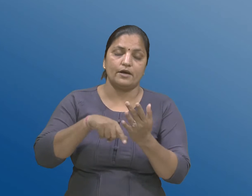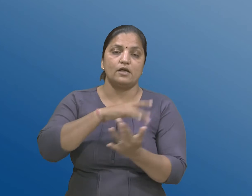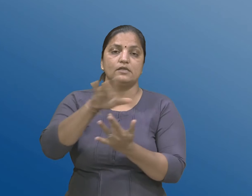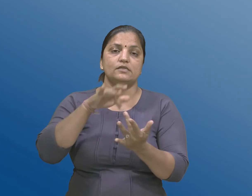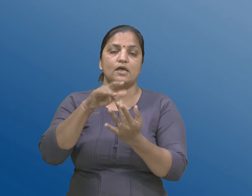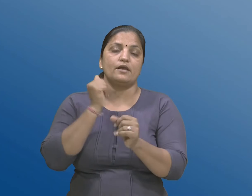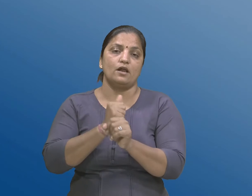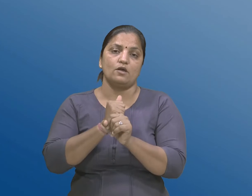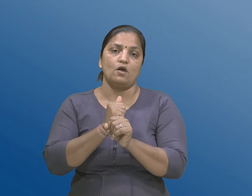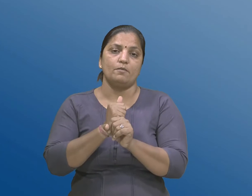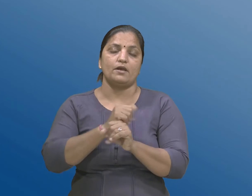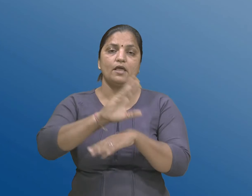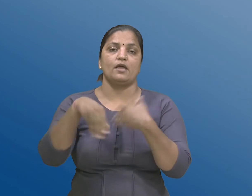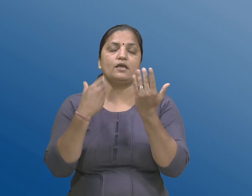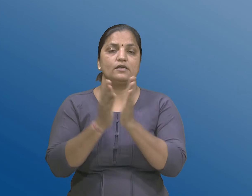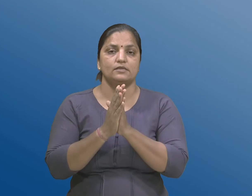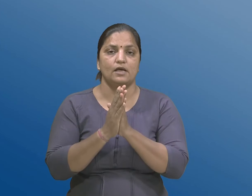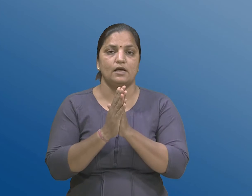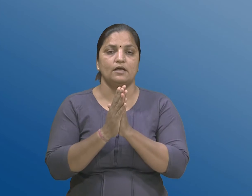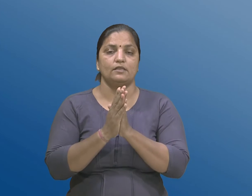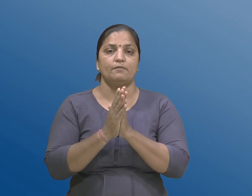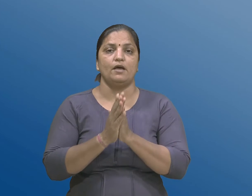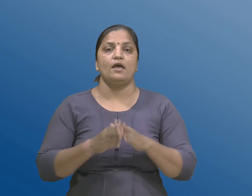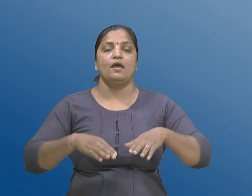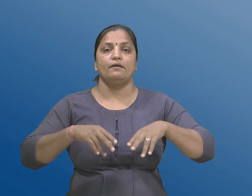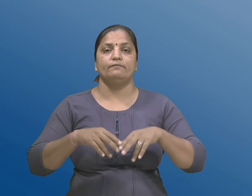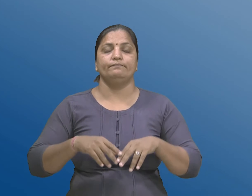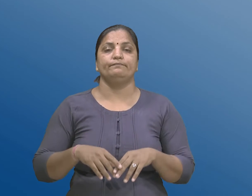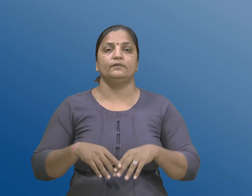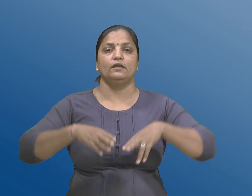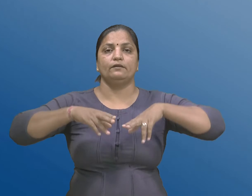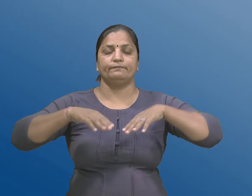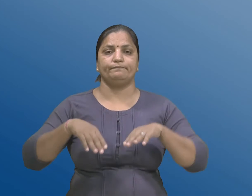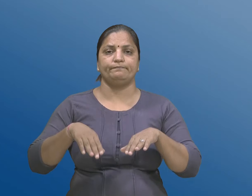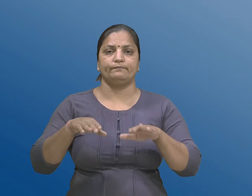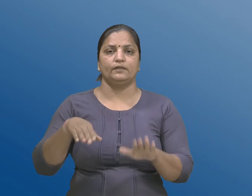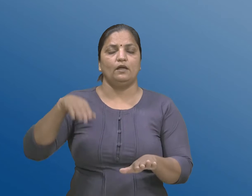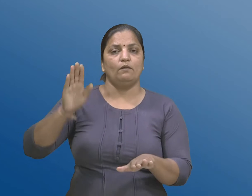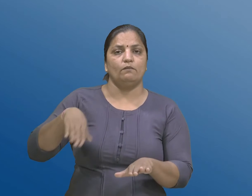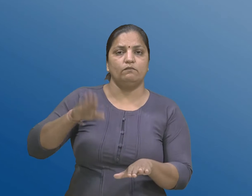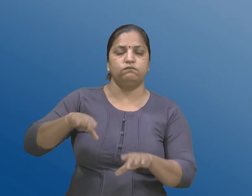एक साथे संसर्दना दरेक गुरुह समक्ष मुक्वामा आवशे